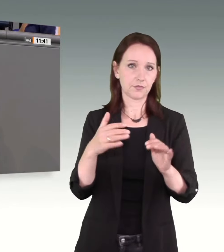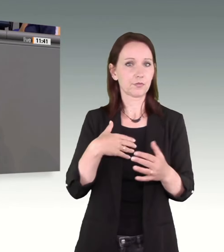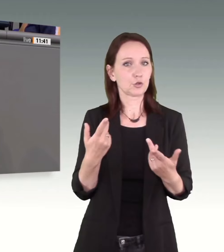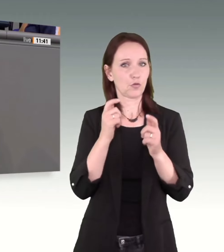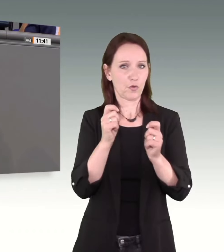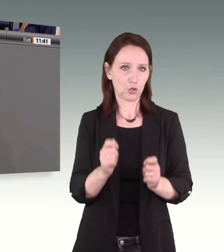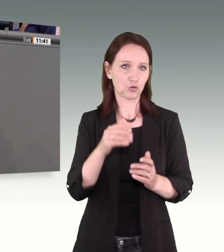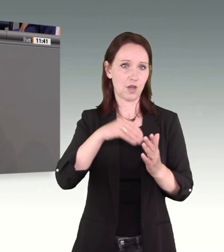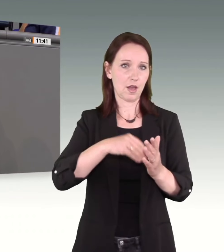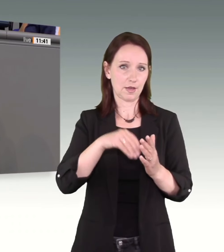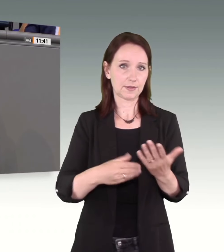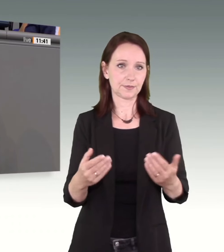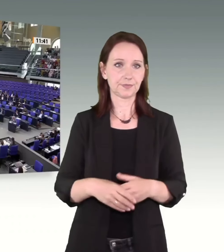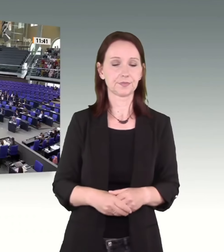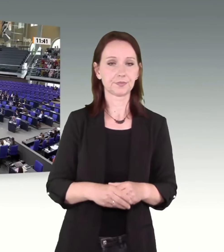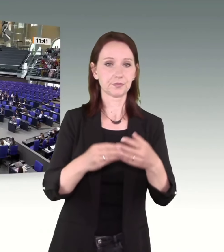Ausdruck.